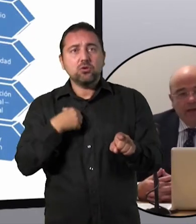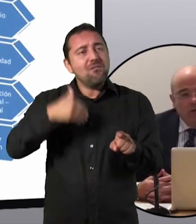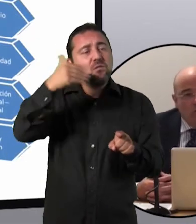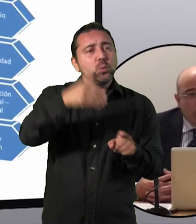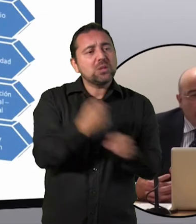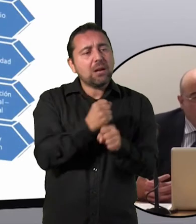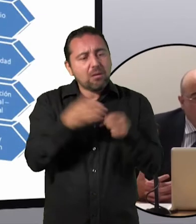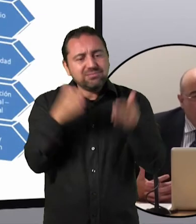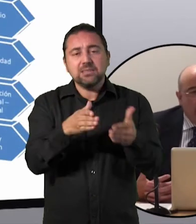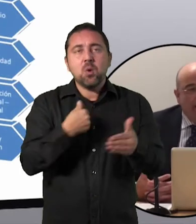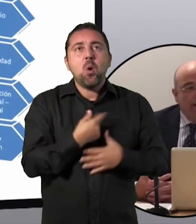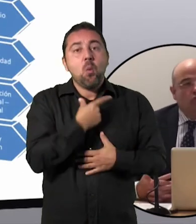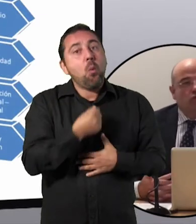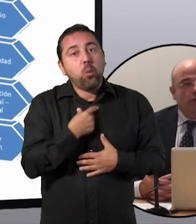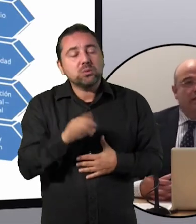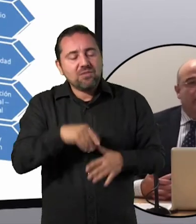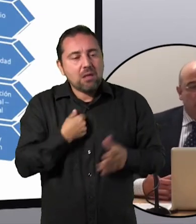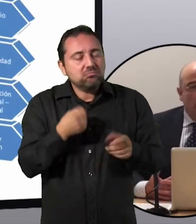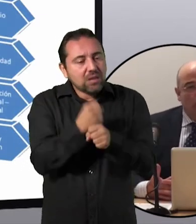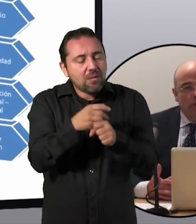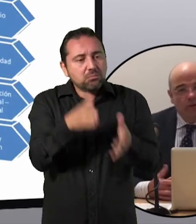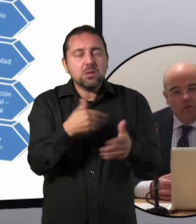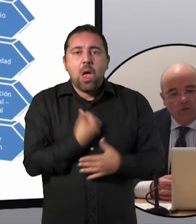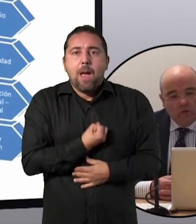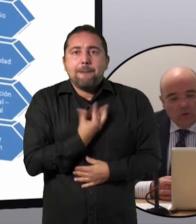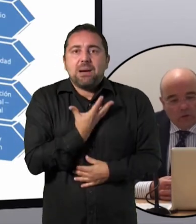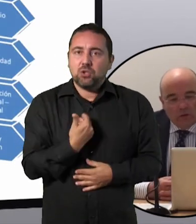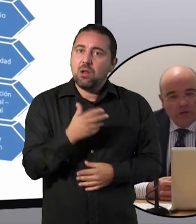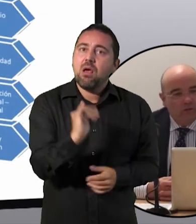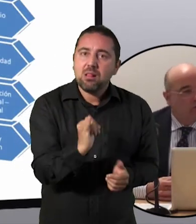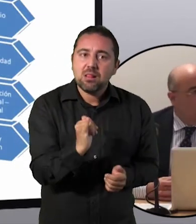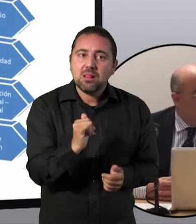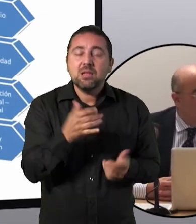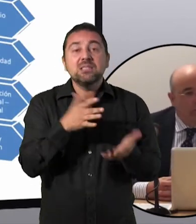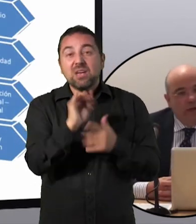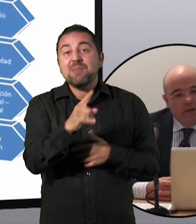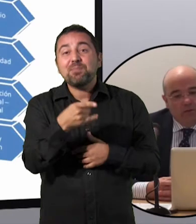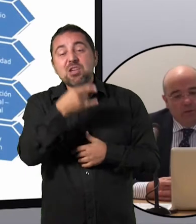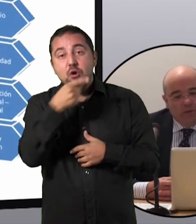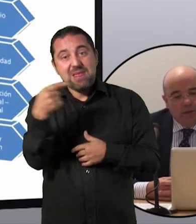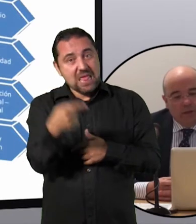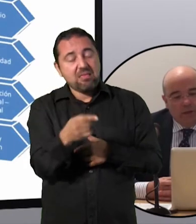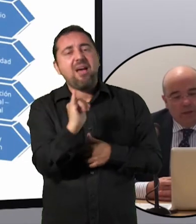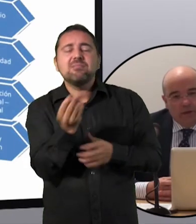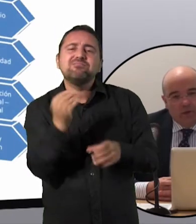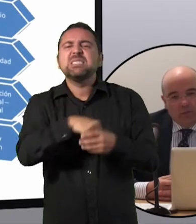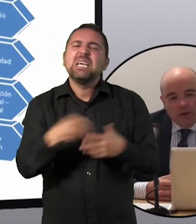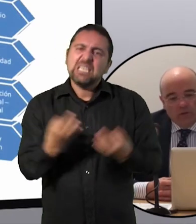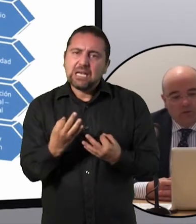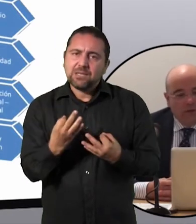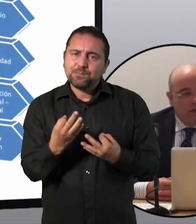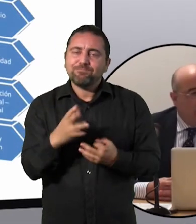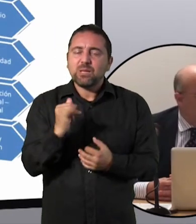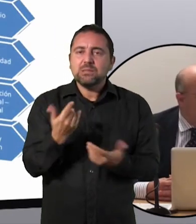ha elegido lo que se va a dedicar, le gusta y se apasiona con ello. Eso, como inconveniente normalmente, lleva